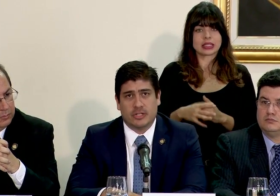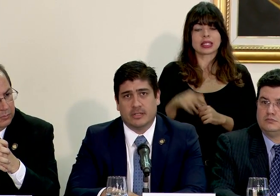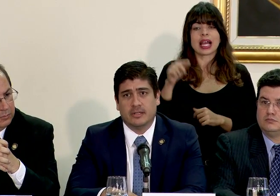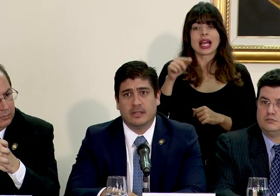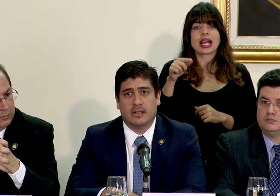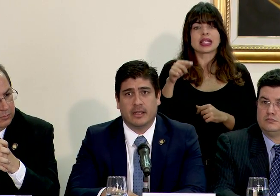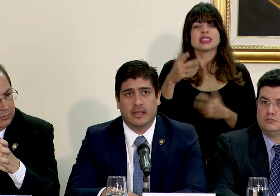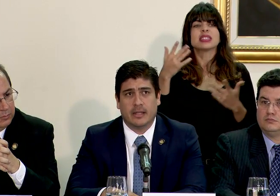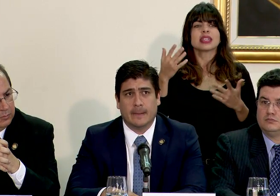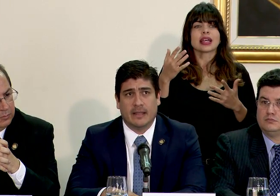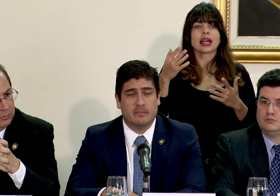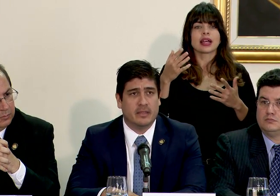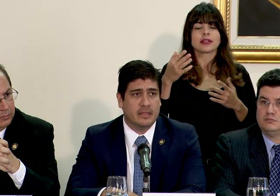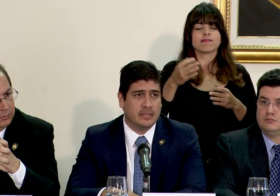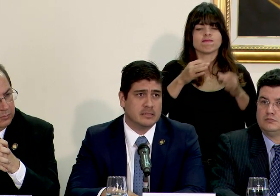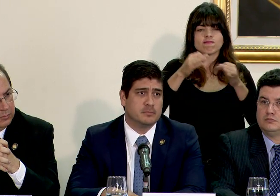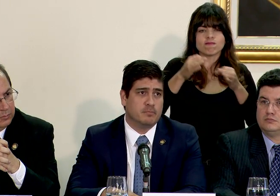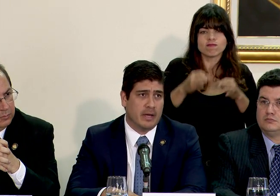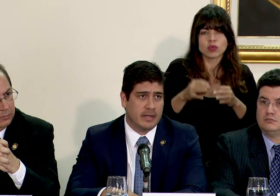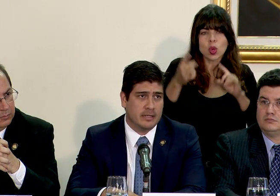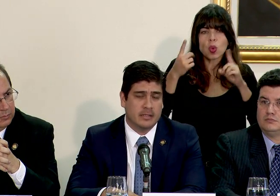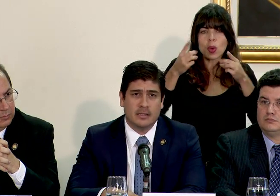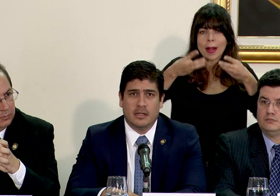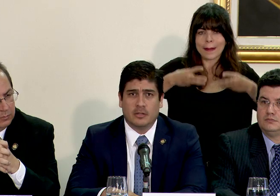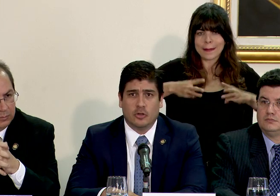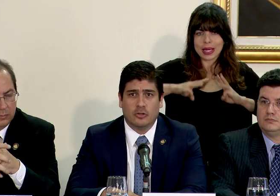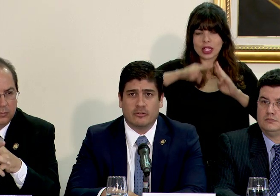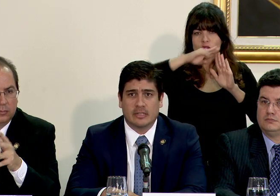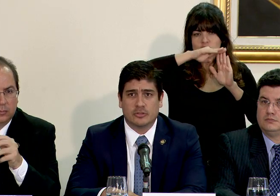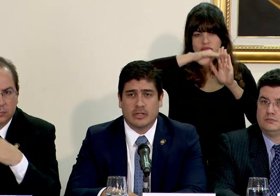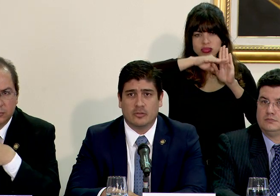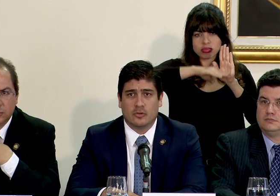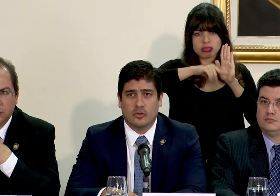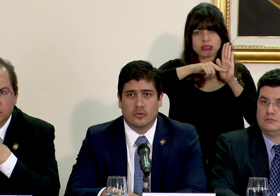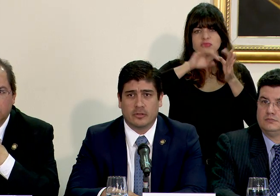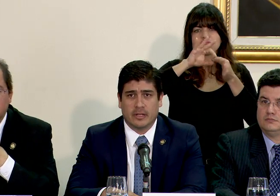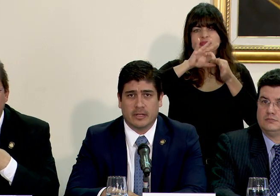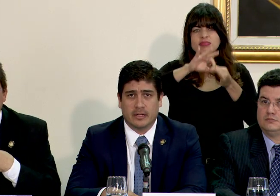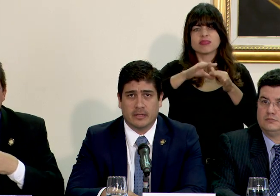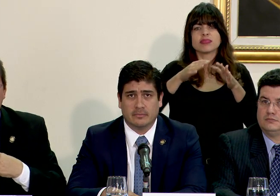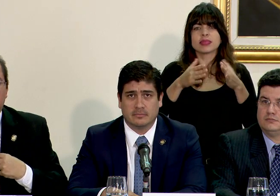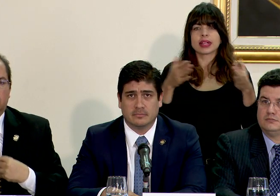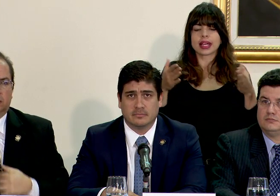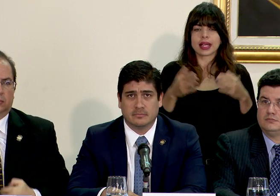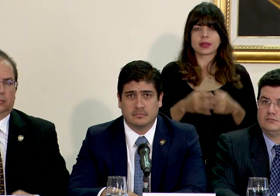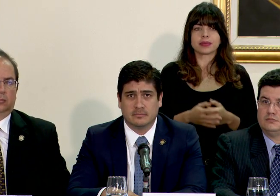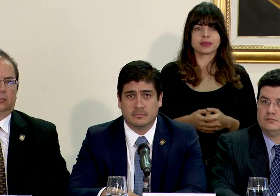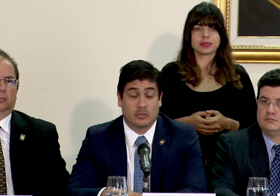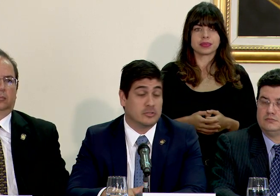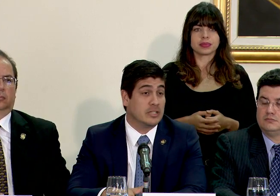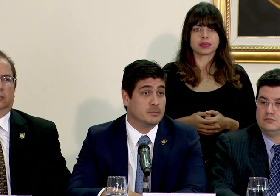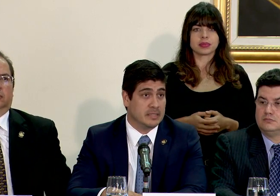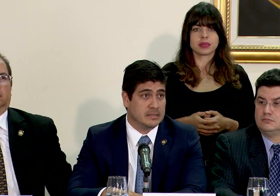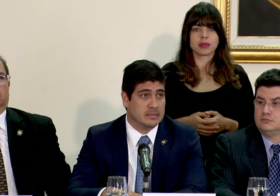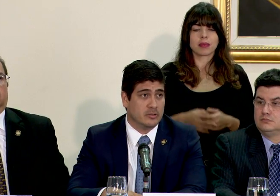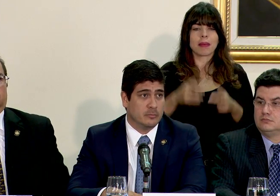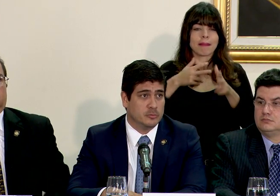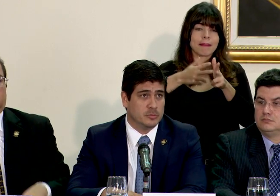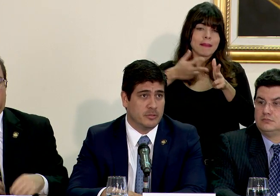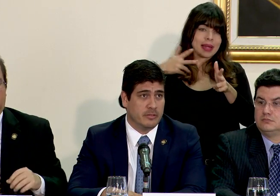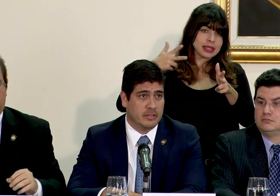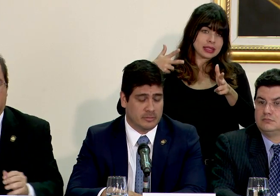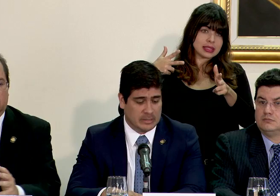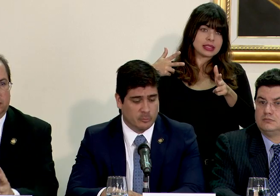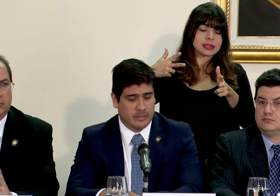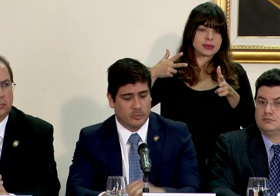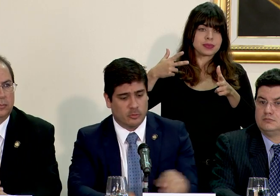instruye las medidas para todo lo relacionado con lo que son las presas y lo que